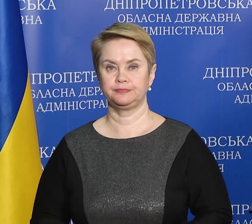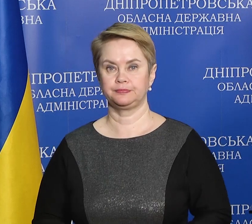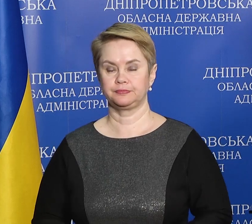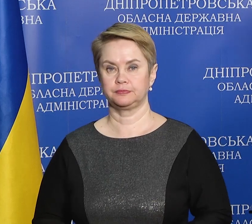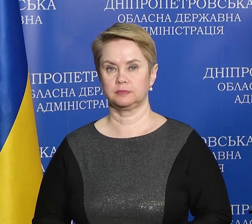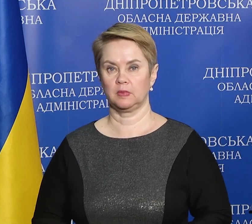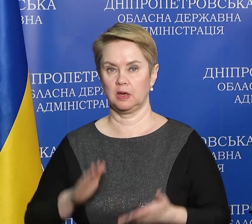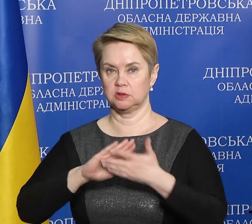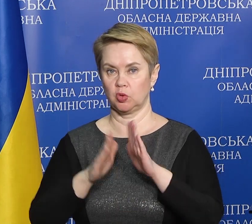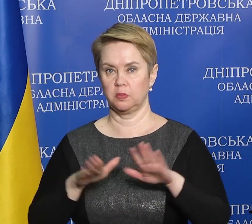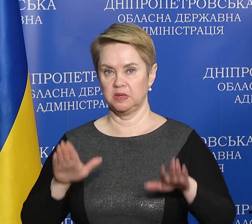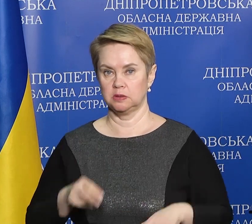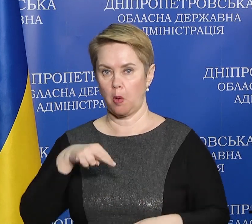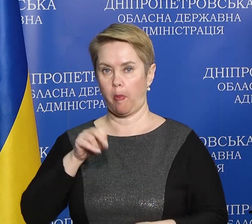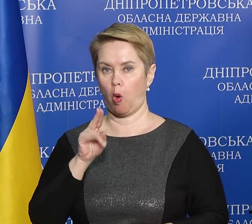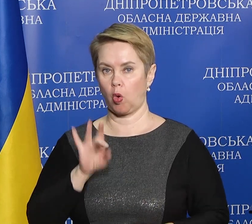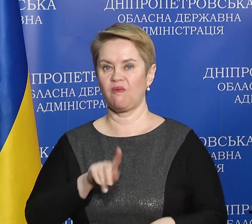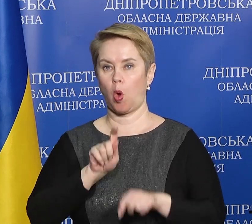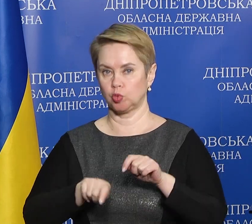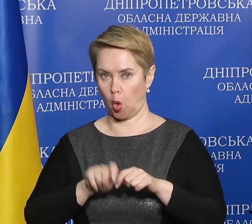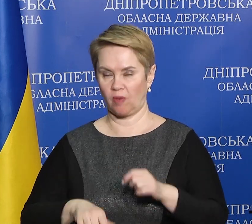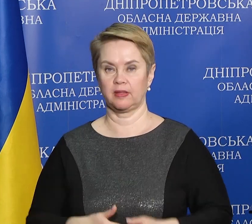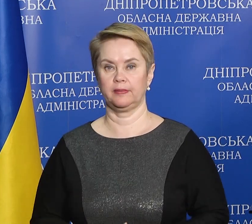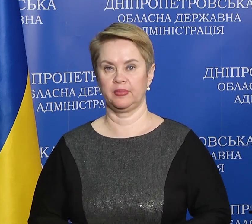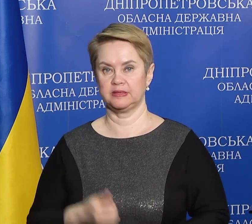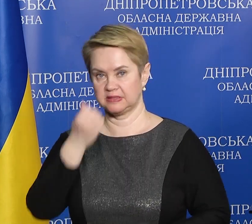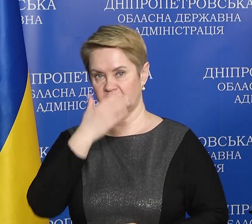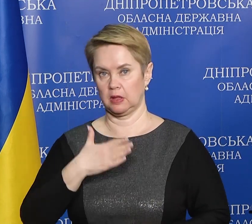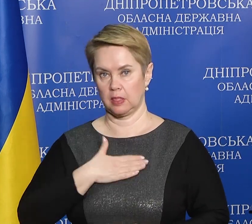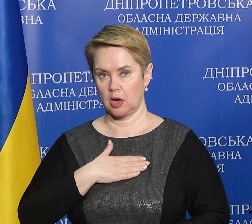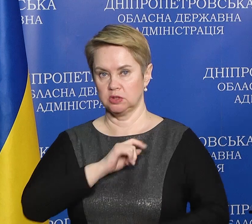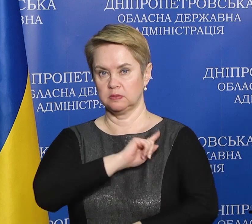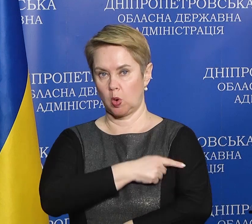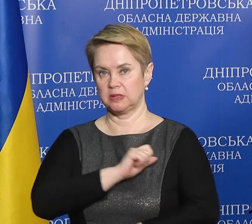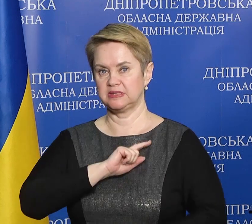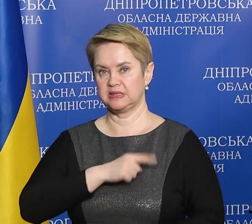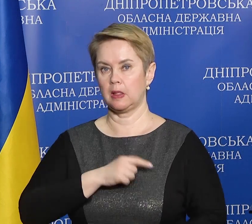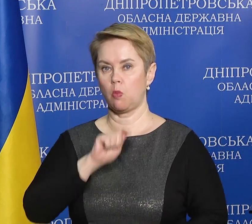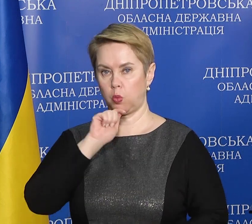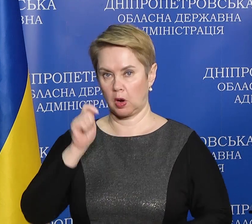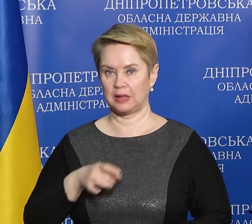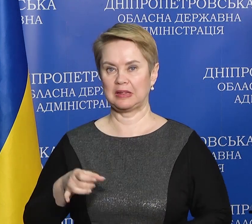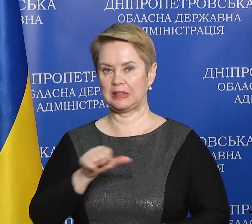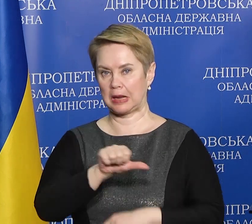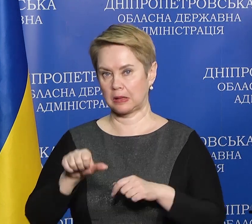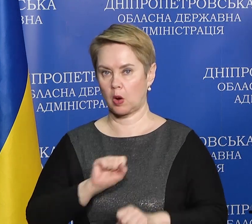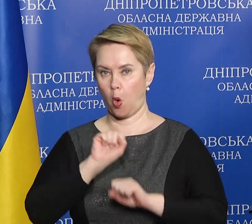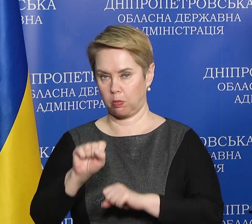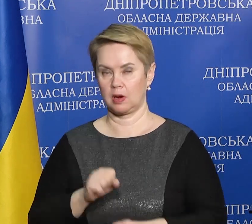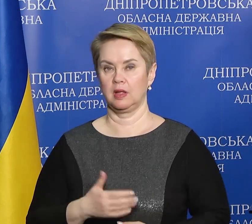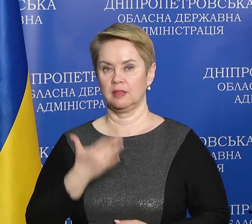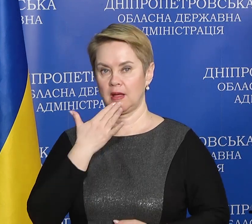Ситуація в місті Покров контрольована. Завдяки нашим Збройним силам України, Територіальній обороні та